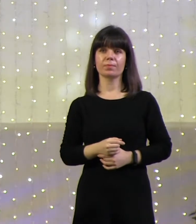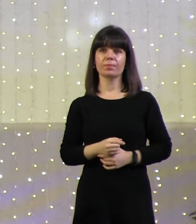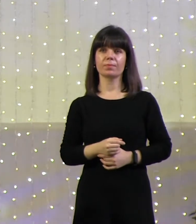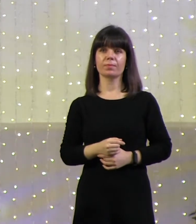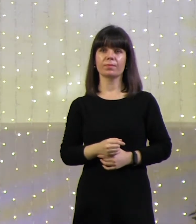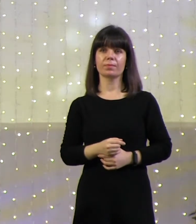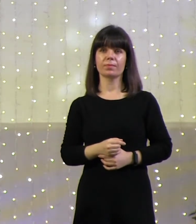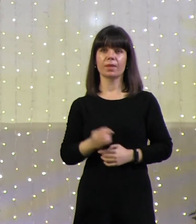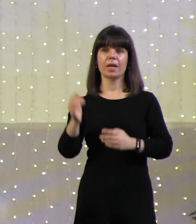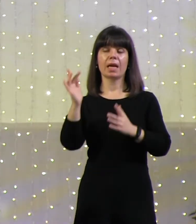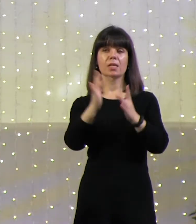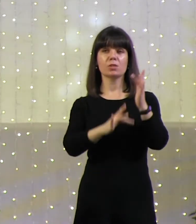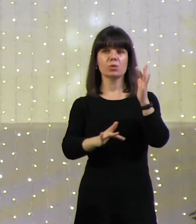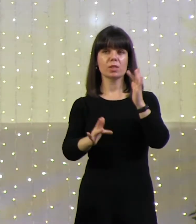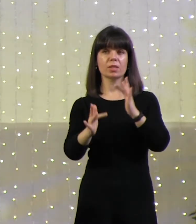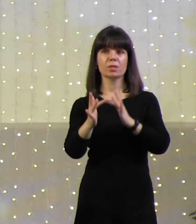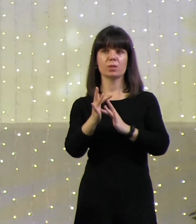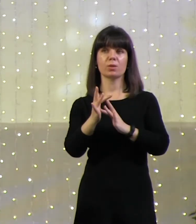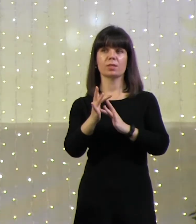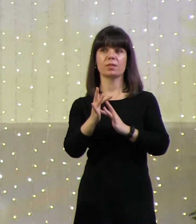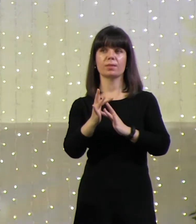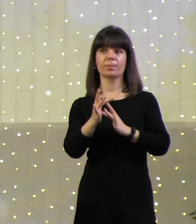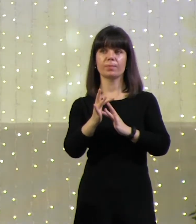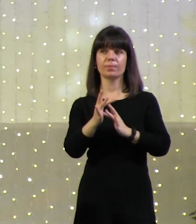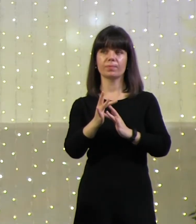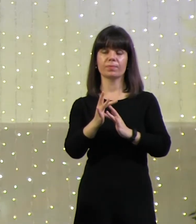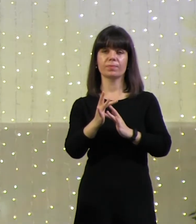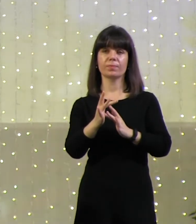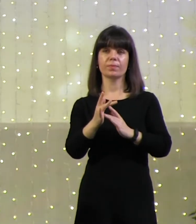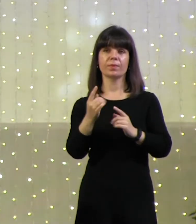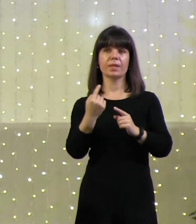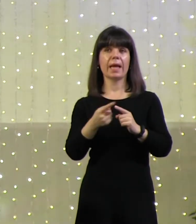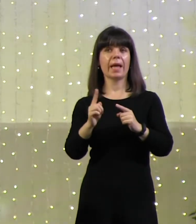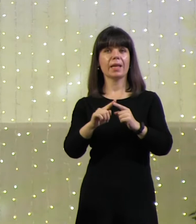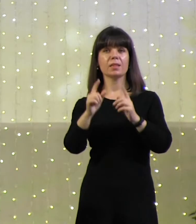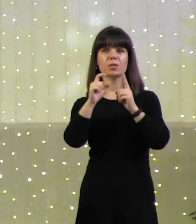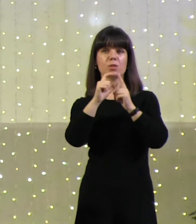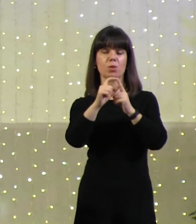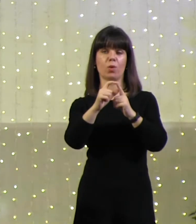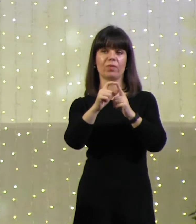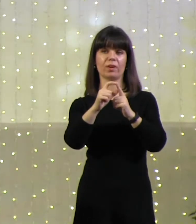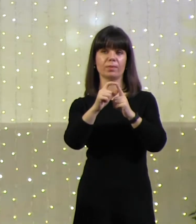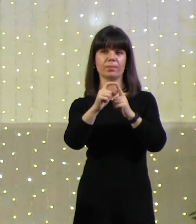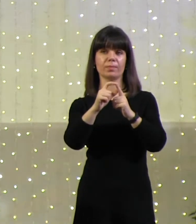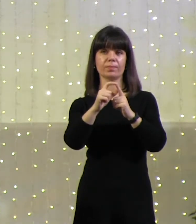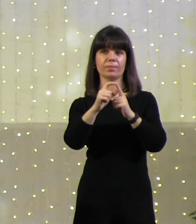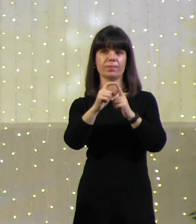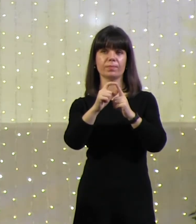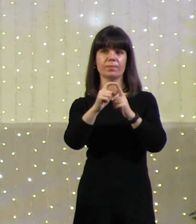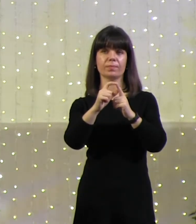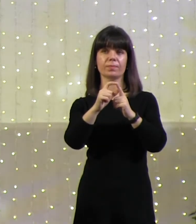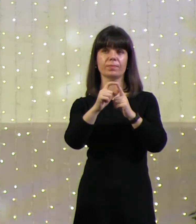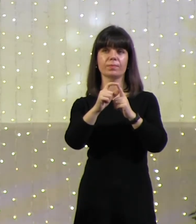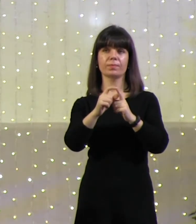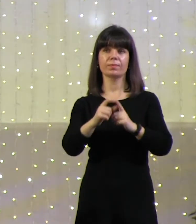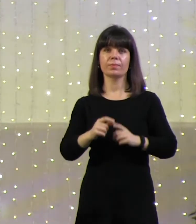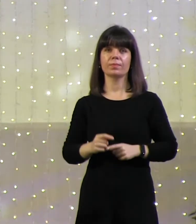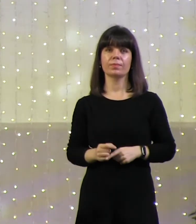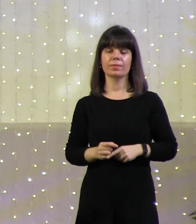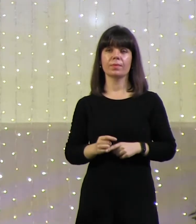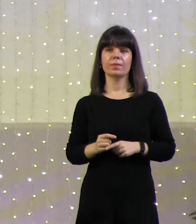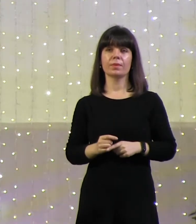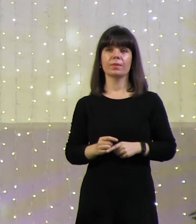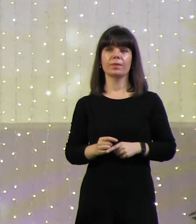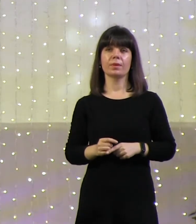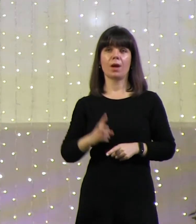Иисус Христос — это Слово. Так Бог в Библии